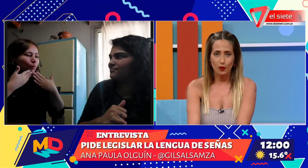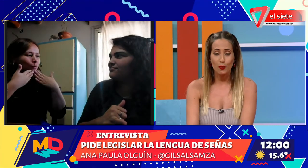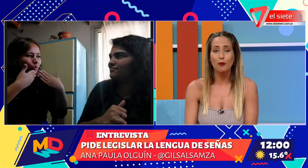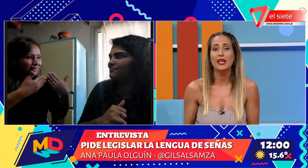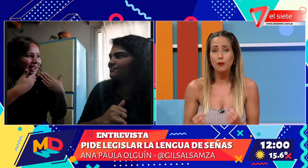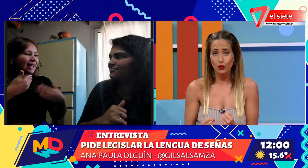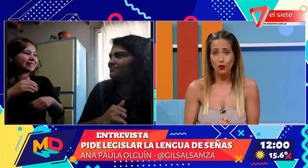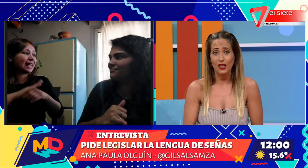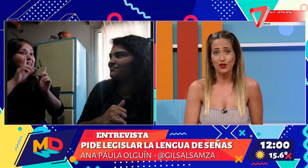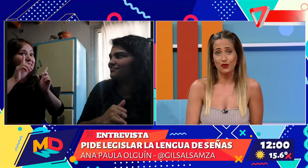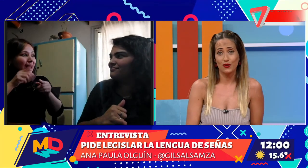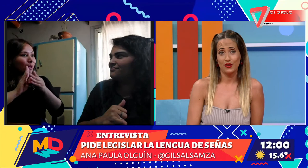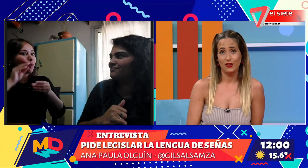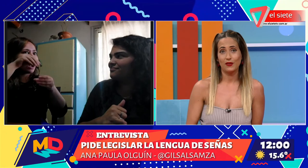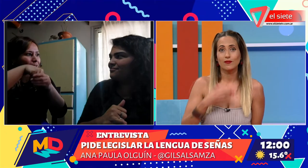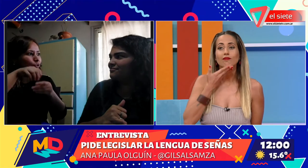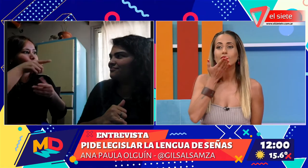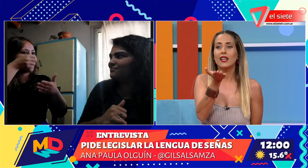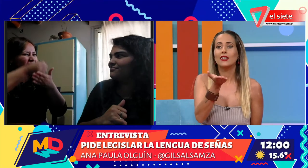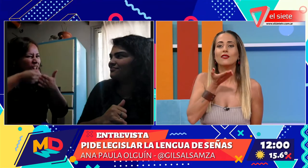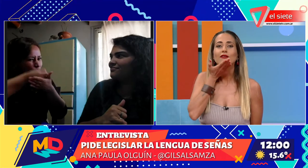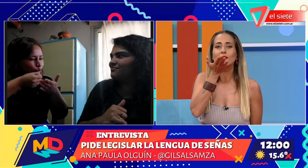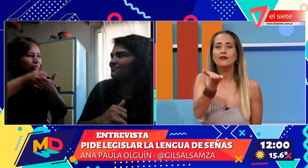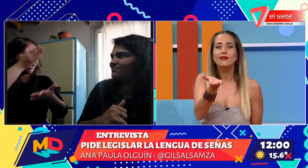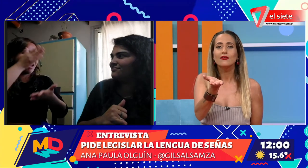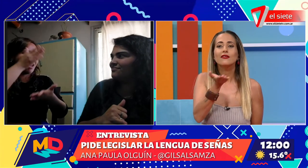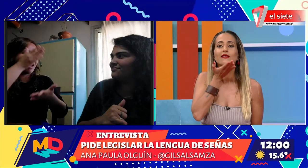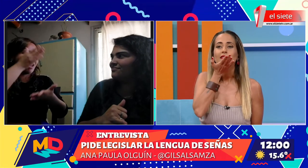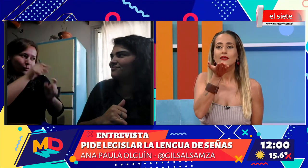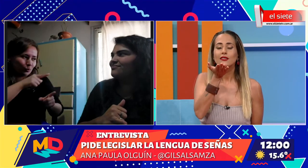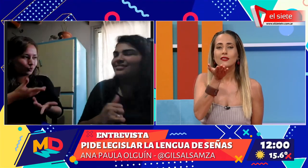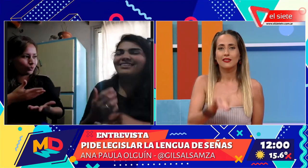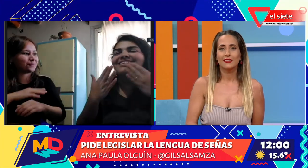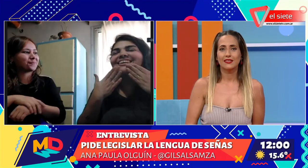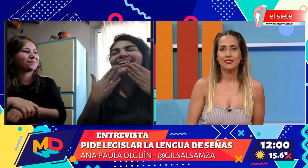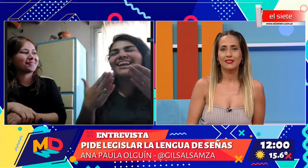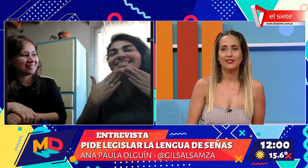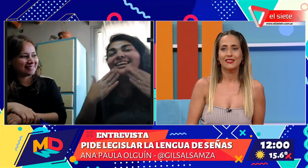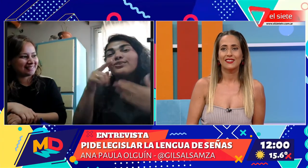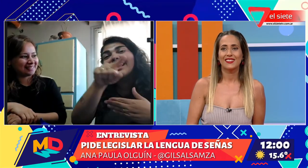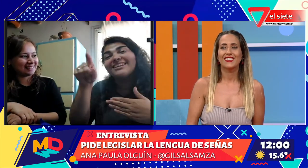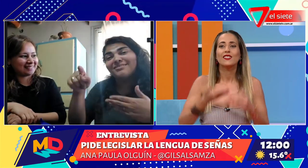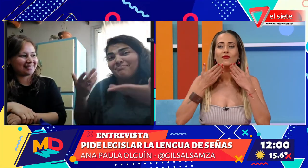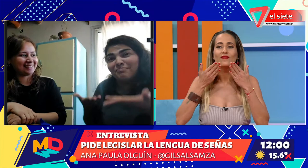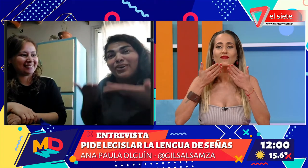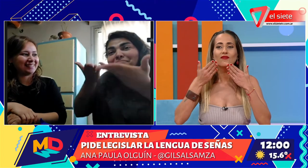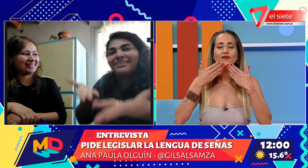pelear por tus derechos. Así, ahí está. Razón, Cuéntame.